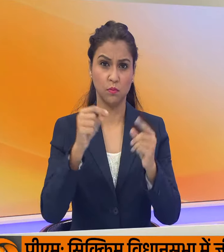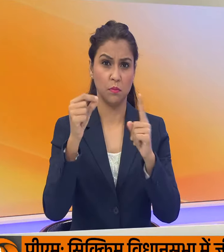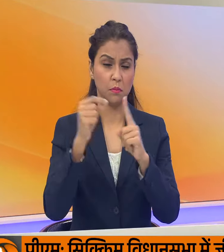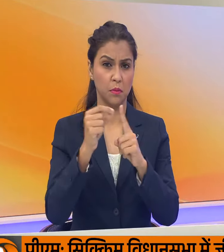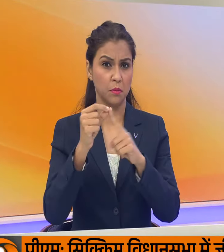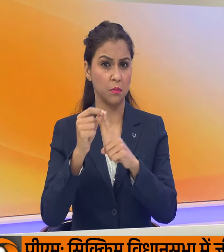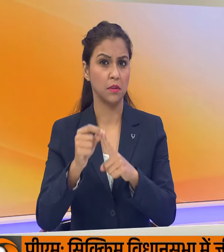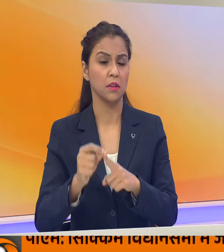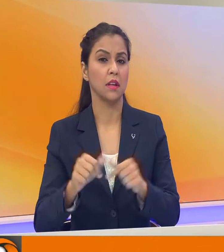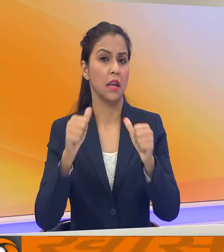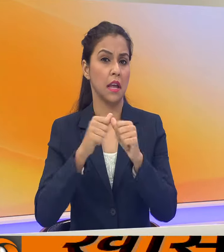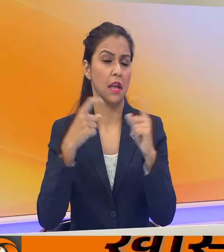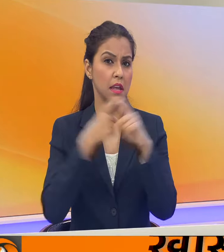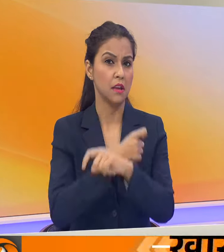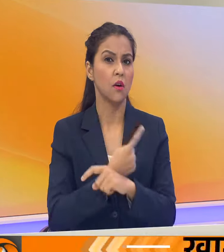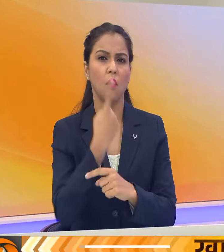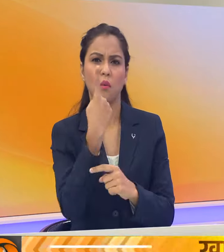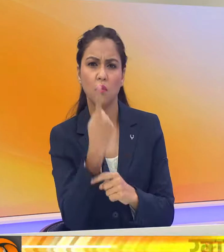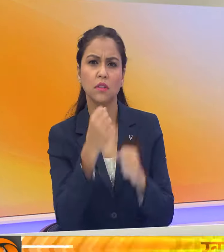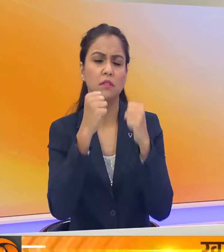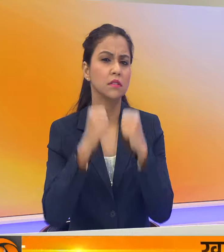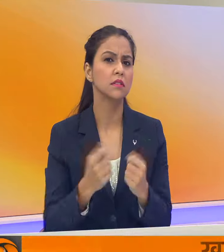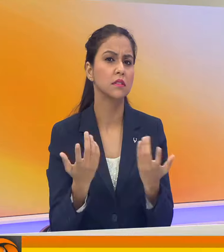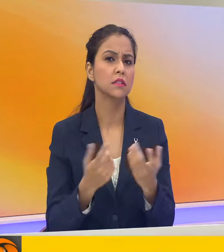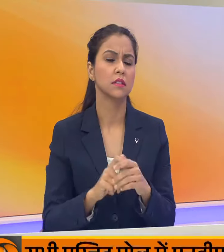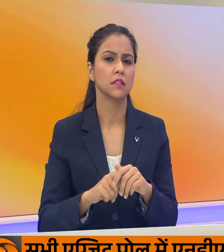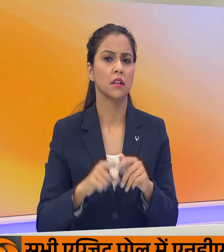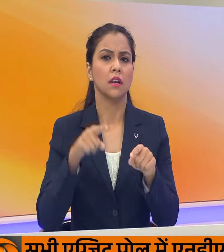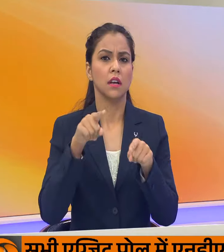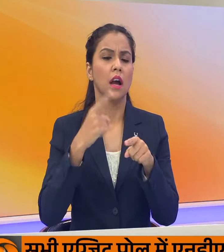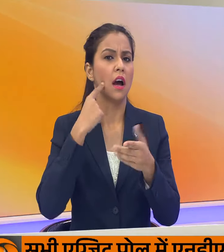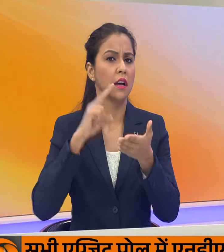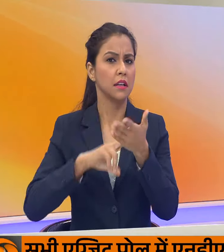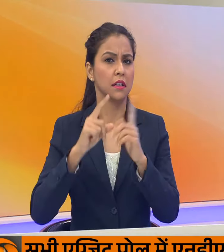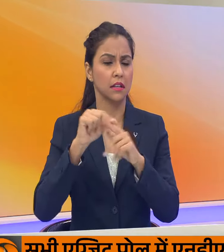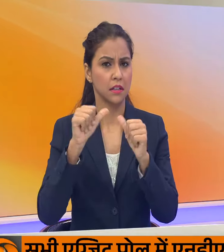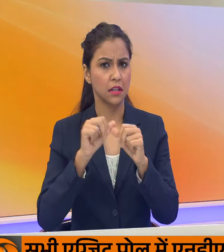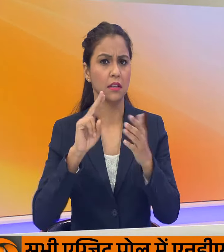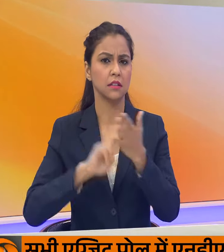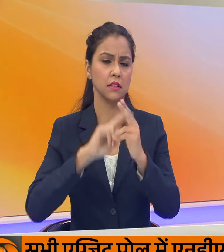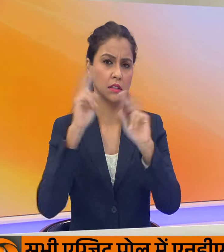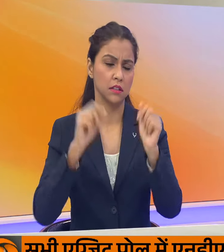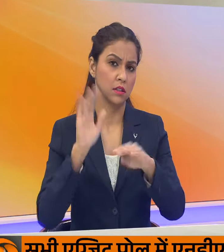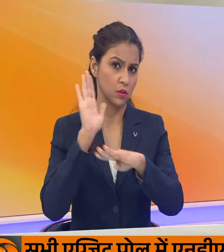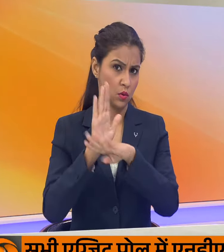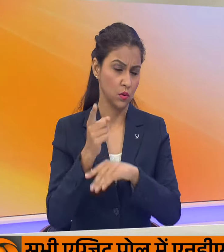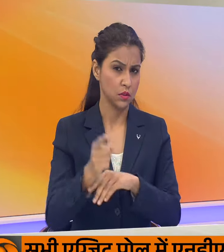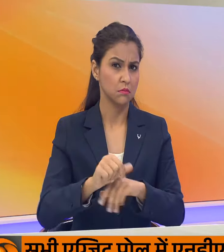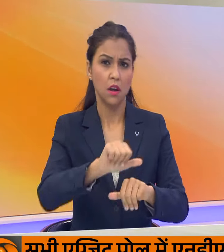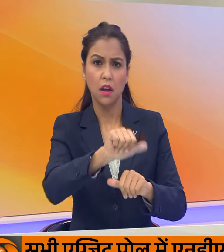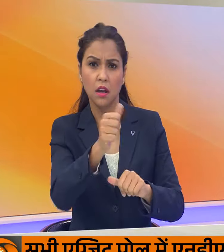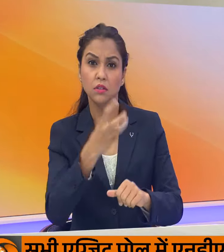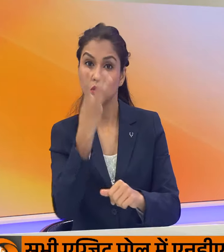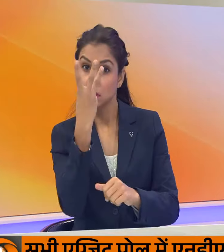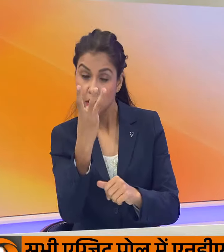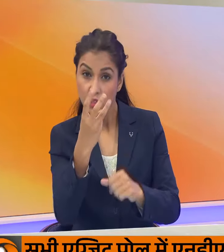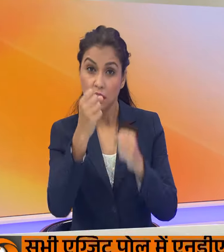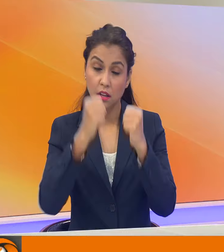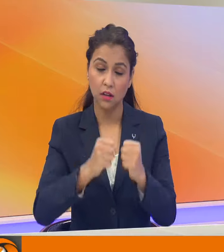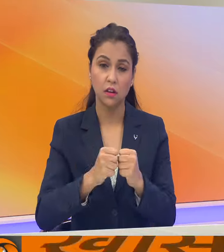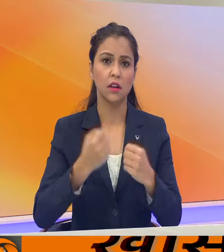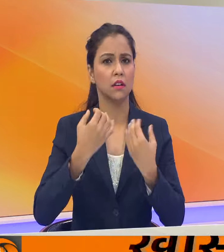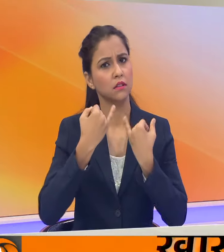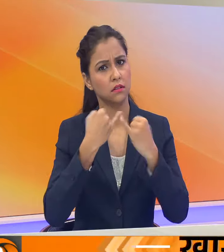पार्टी ओफरनाचल और एक सीट इंडियन नेशनल कॉंग्रेस को और बाकी जो तीन हैं वो